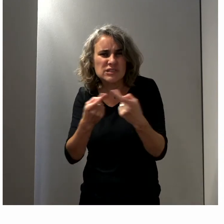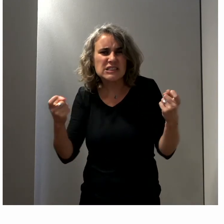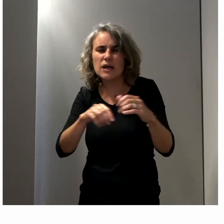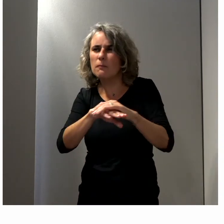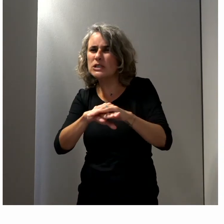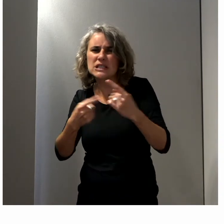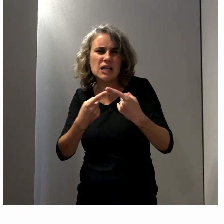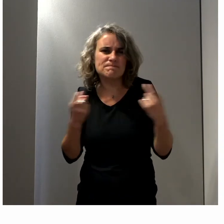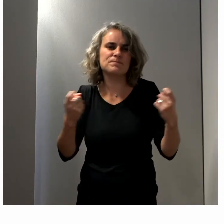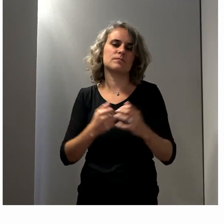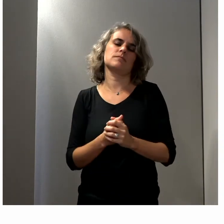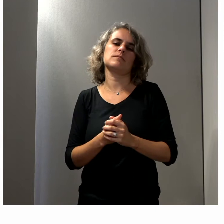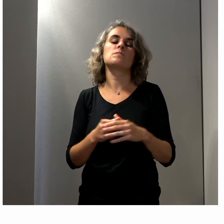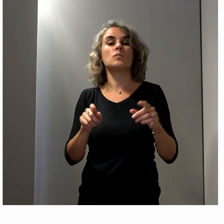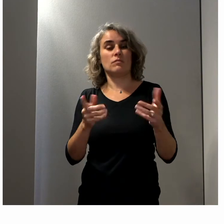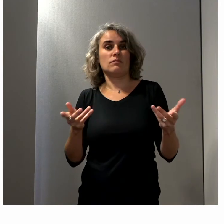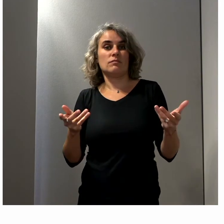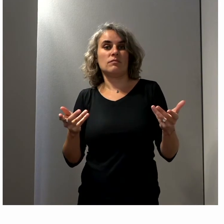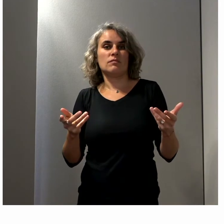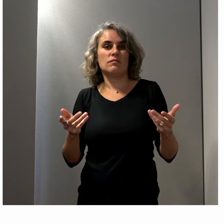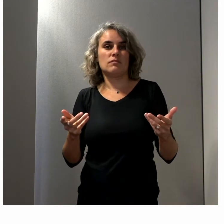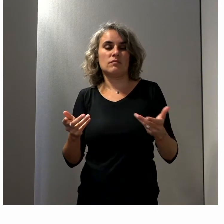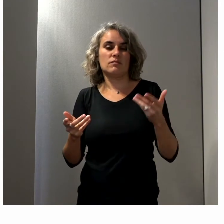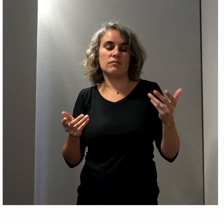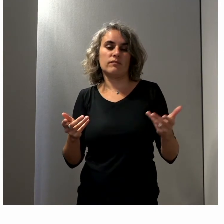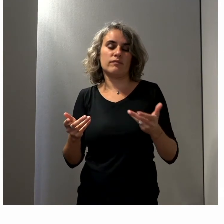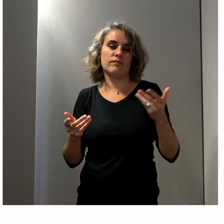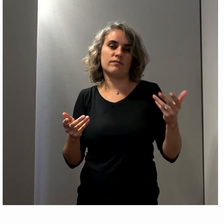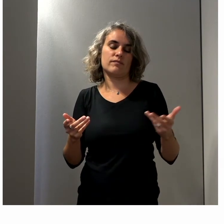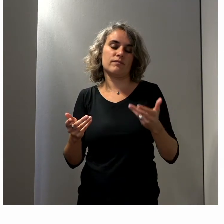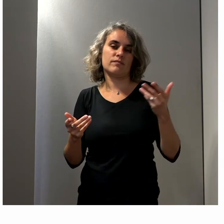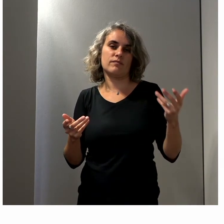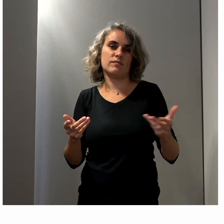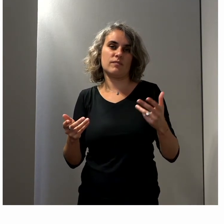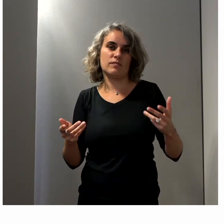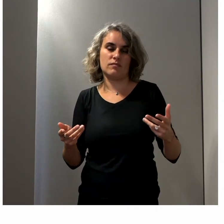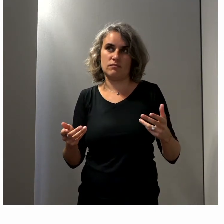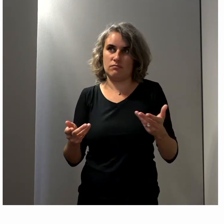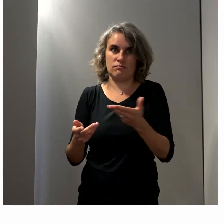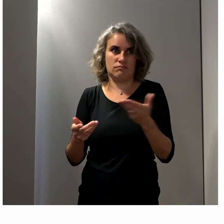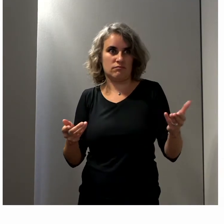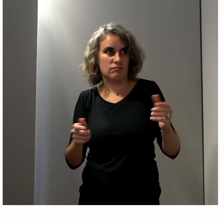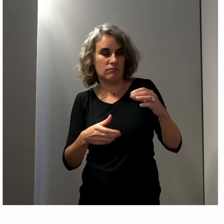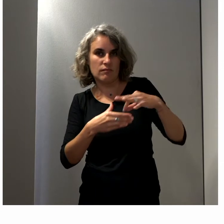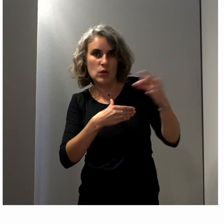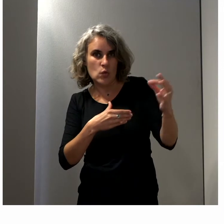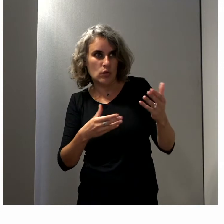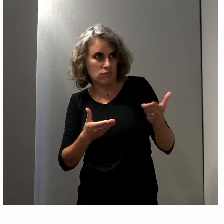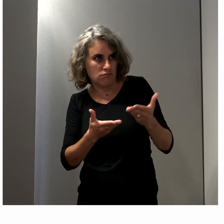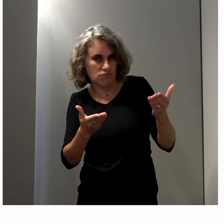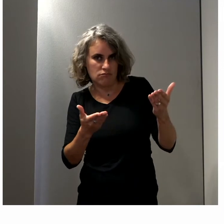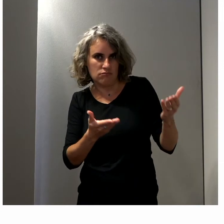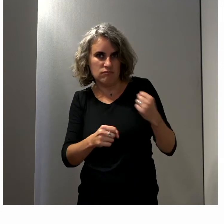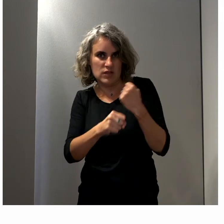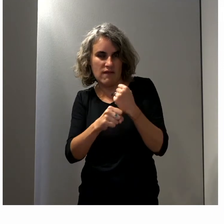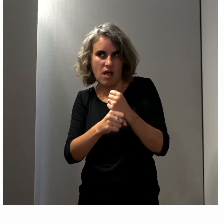qu'on puisse faire en sorte que l'accès et la vie d'élus soient possibles dans de